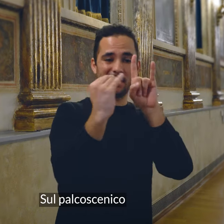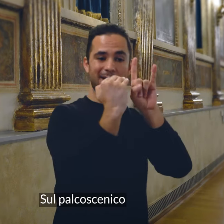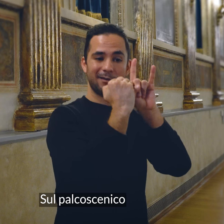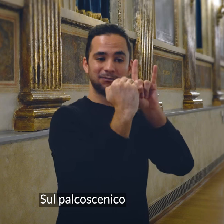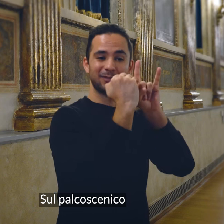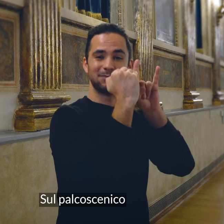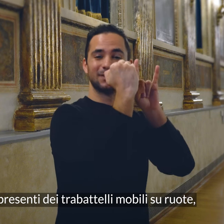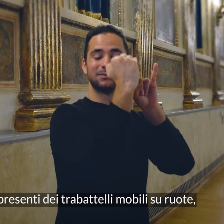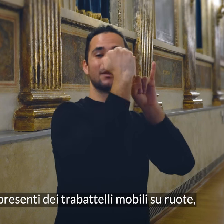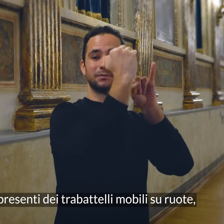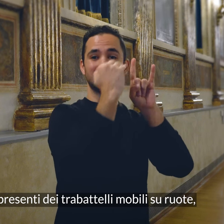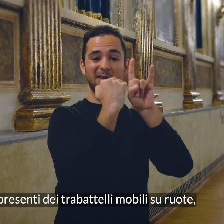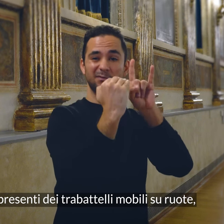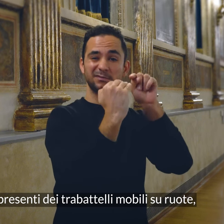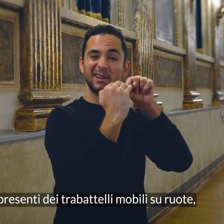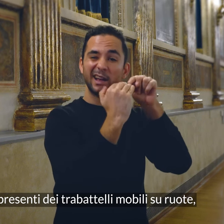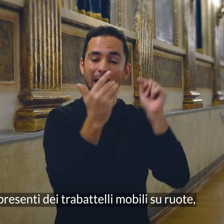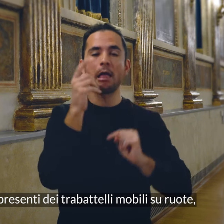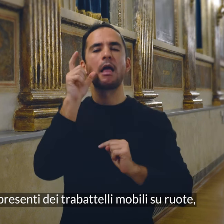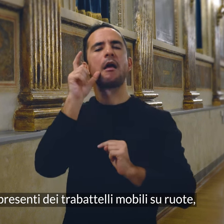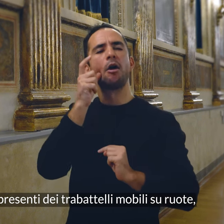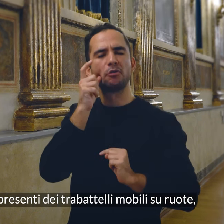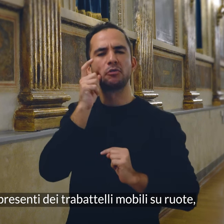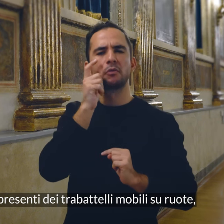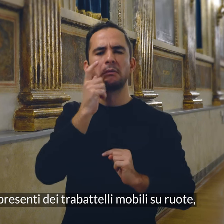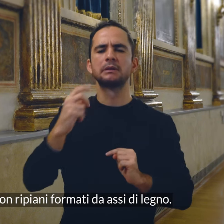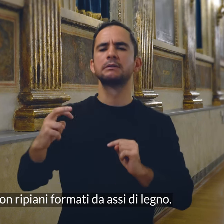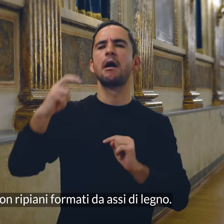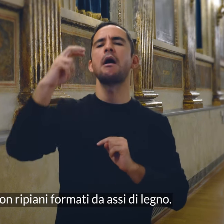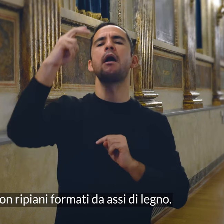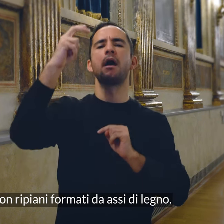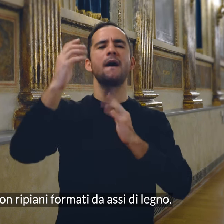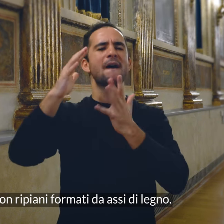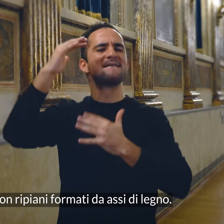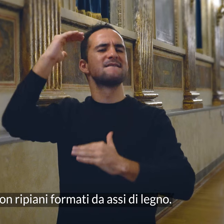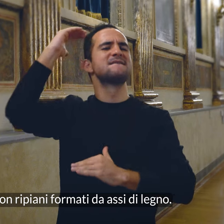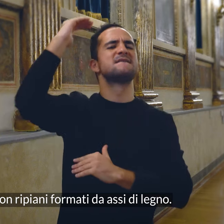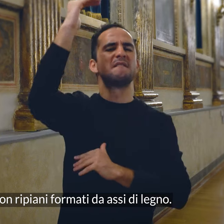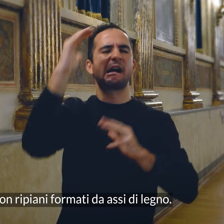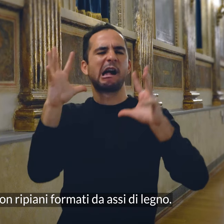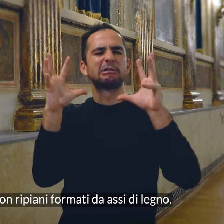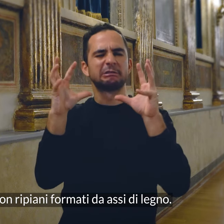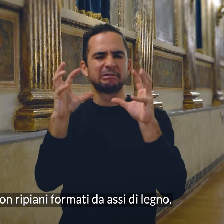palcoscenico sono presenti dei trabattelli mobili su ruote, con ripiani formati da assi di legno.